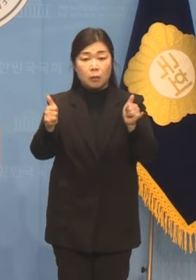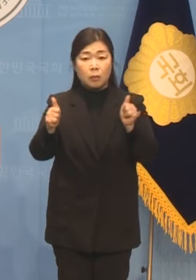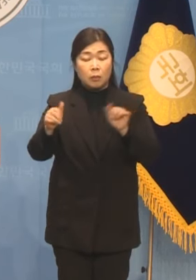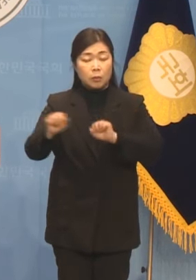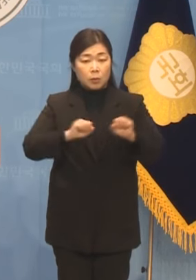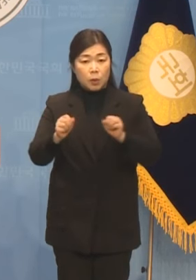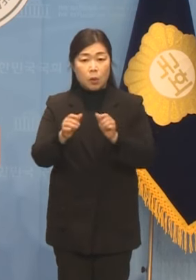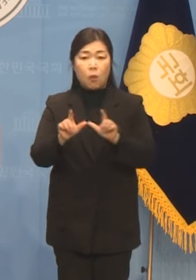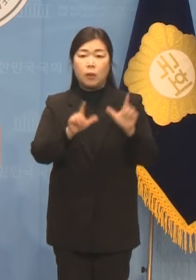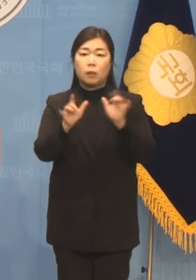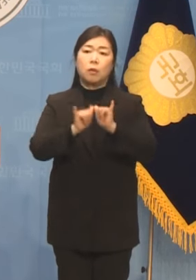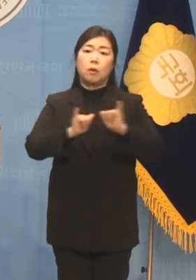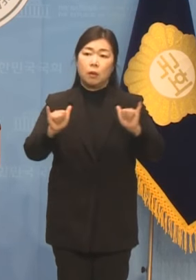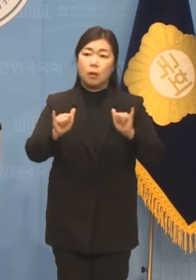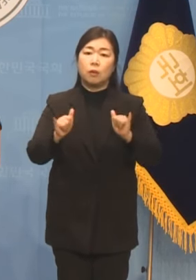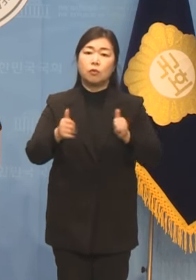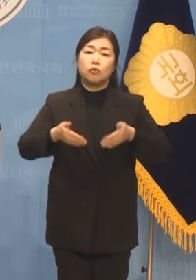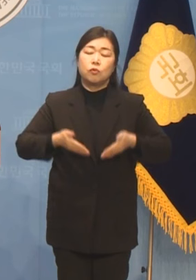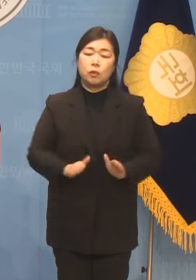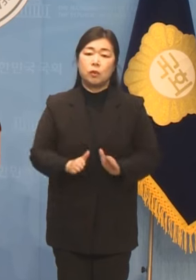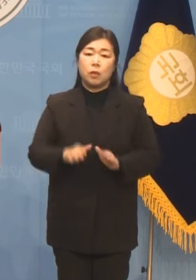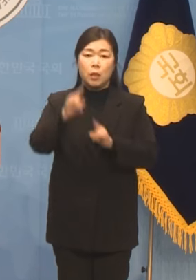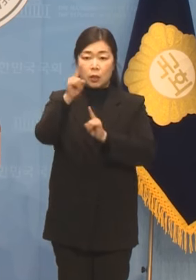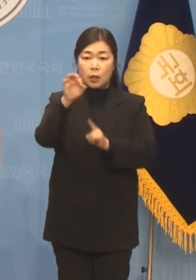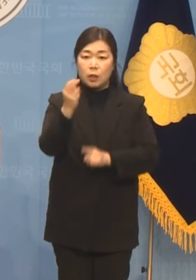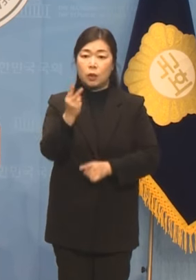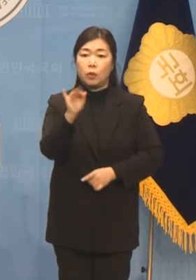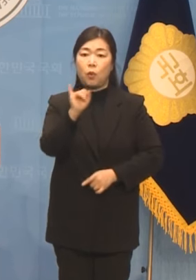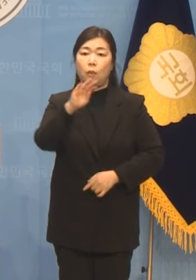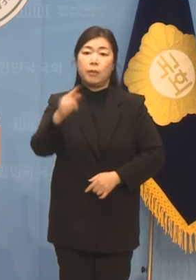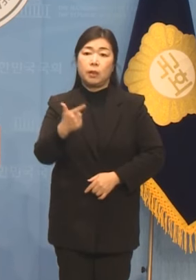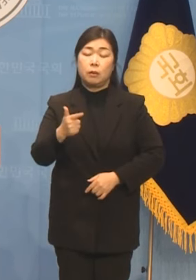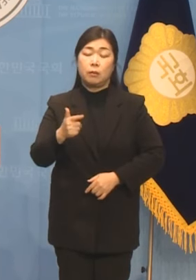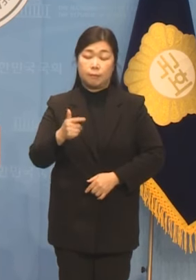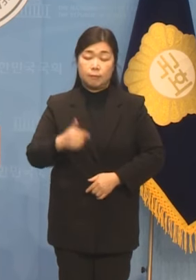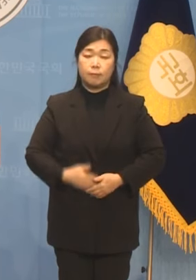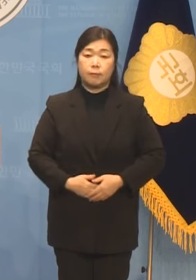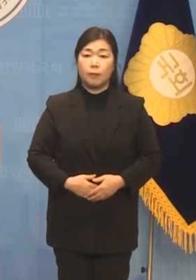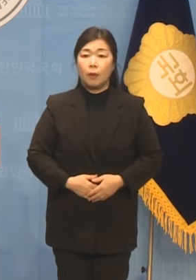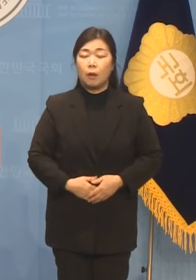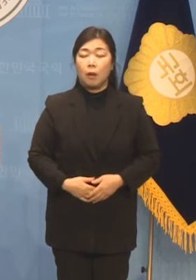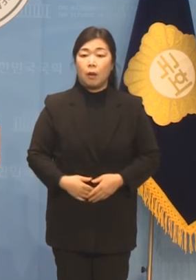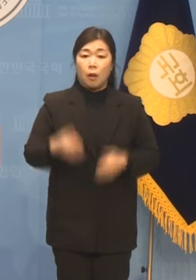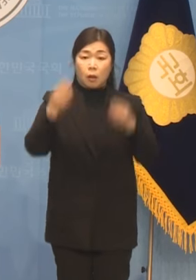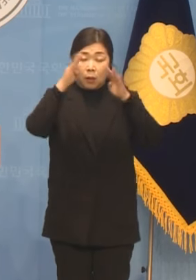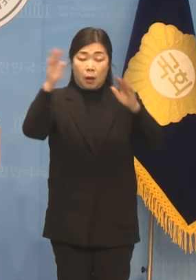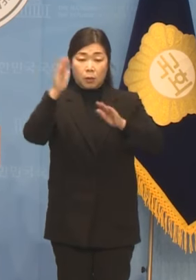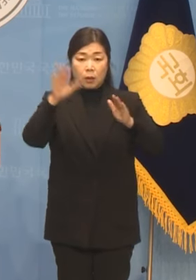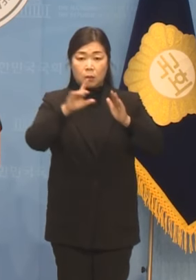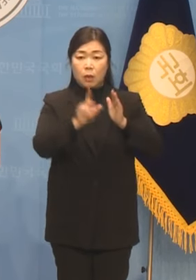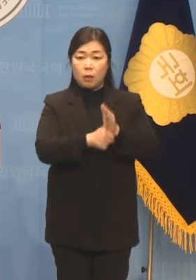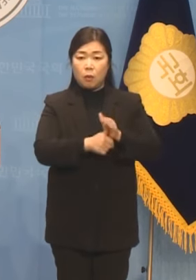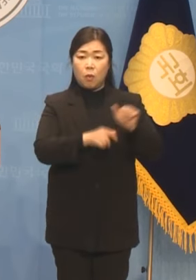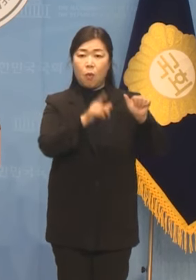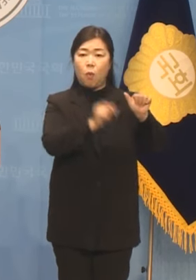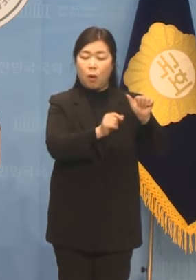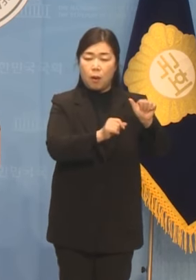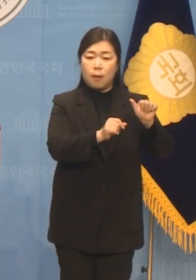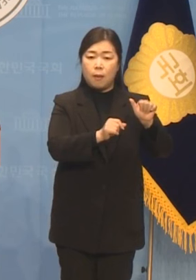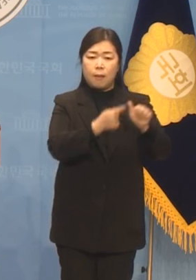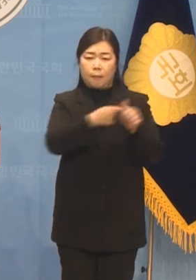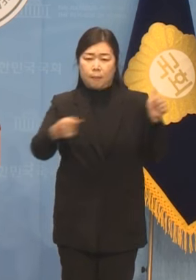이용빈입니다. 대학생 시절에는 5월 학살 원흉 신군부 전두환 노태우와